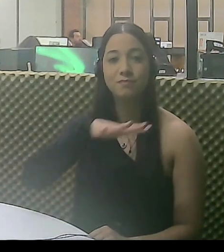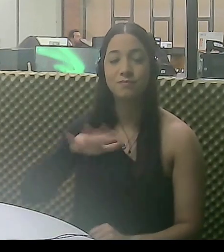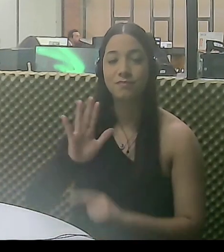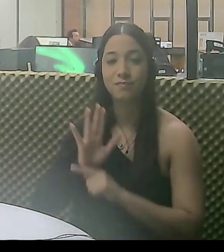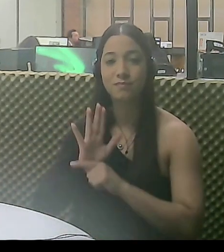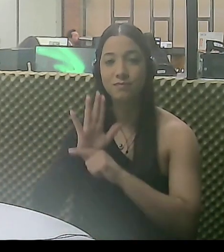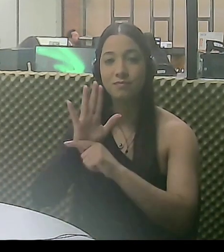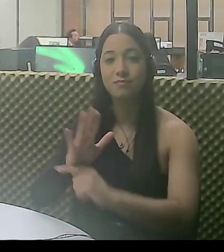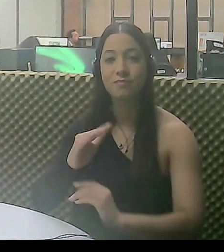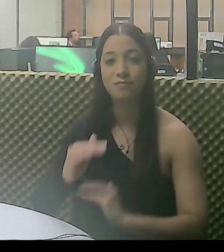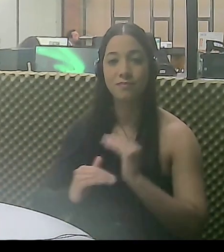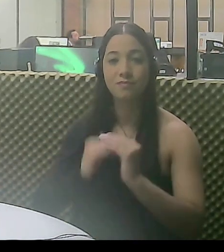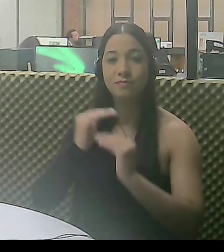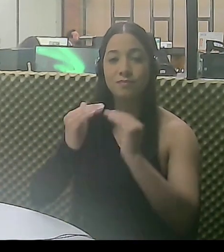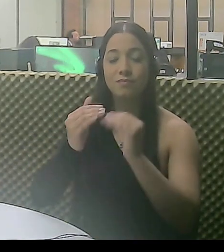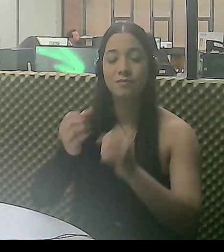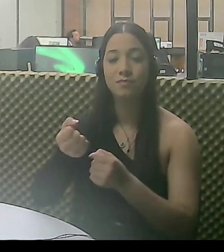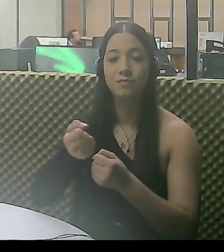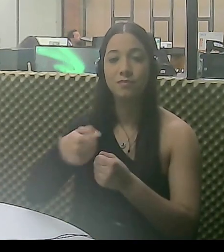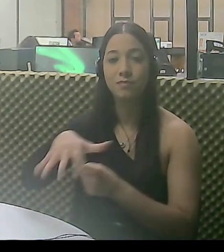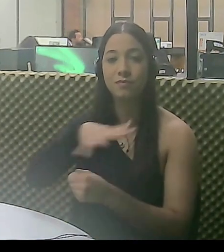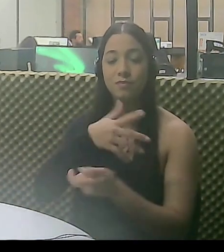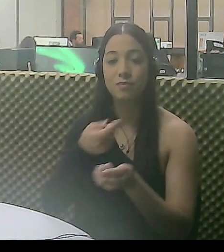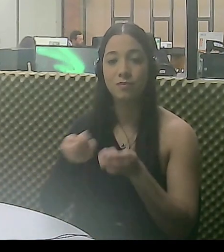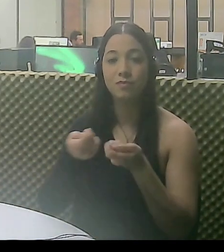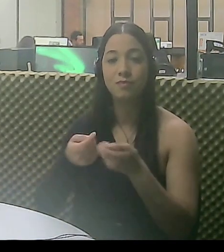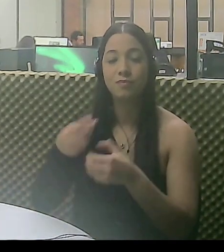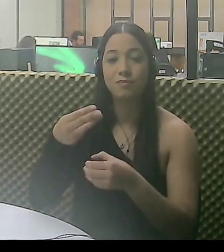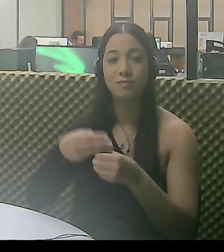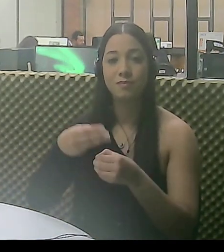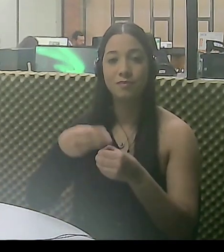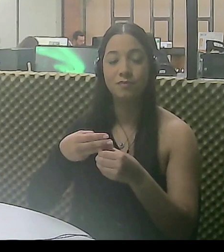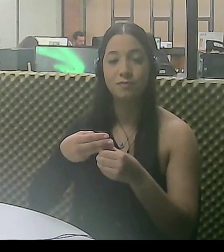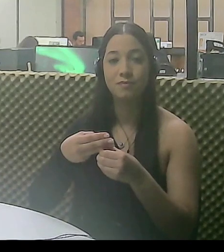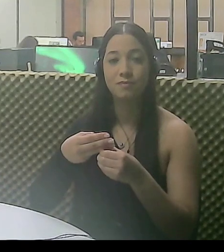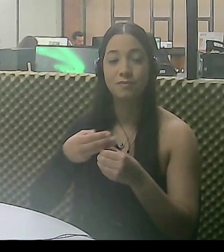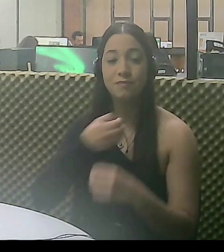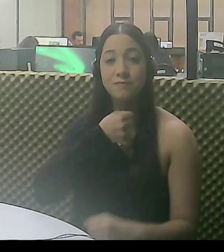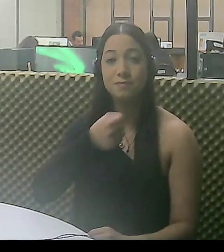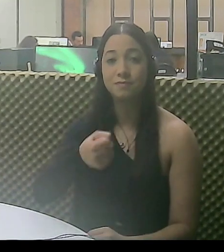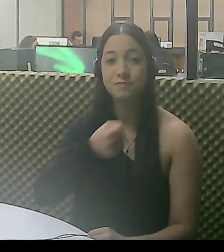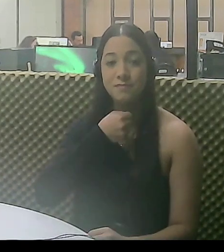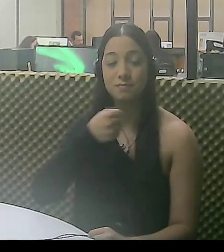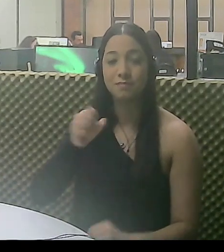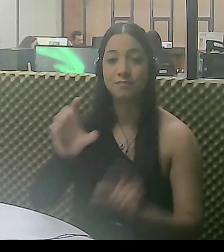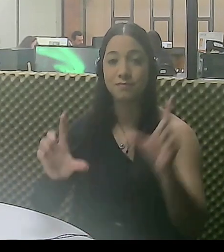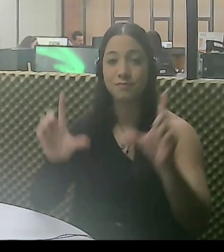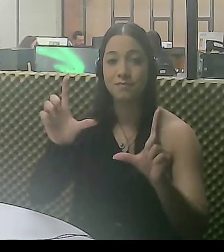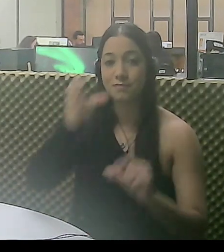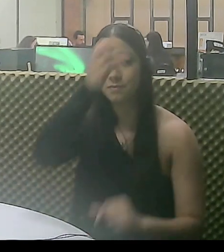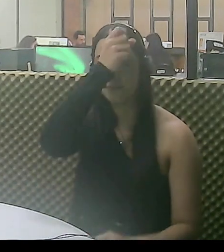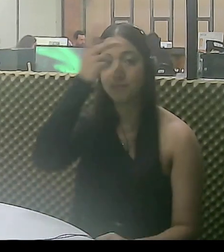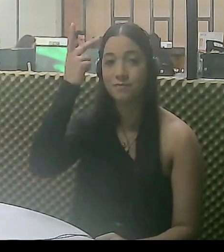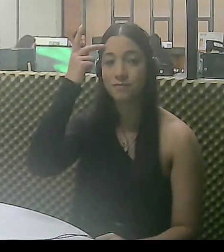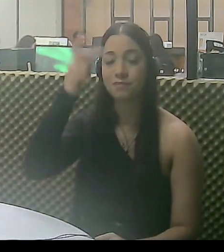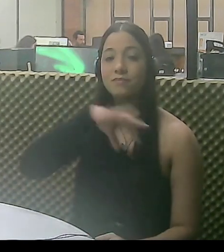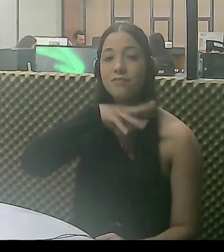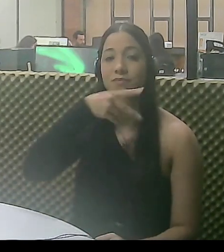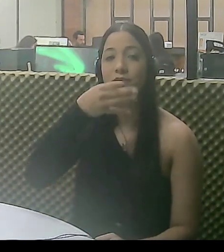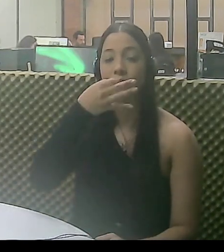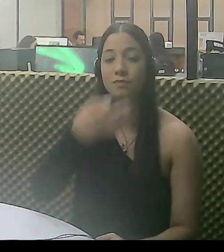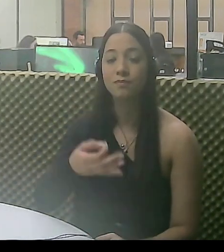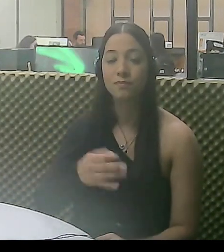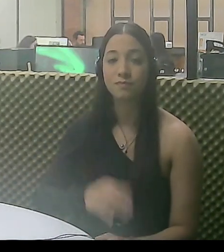contribuírem para o desenvolvimento socioeconômico do município. Em coletiva de imprensa, o prefeito Odelmo Leão comentou sobre a